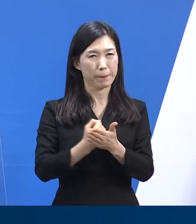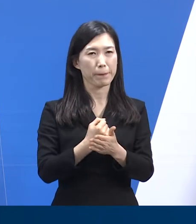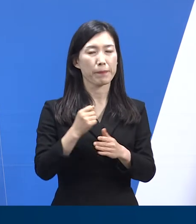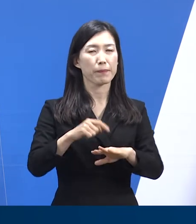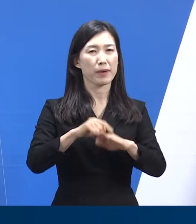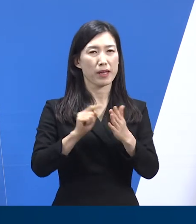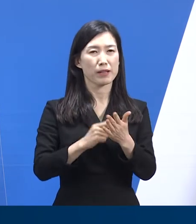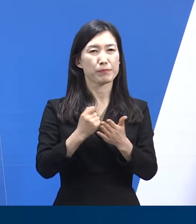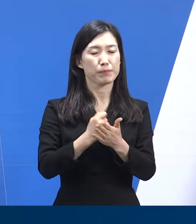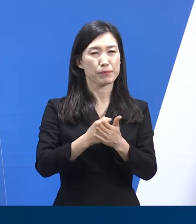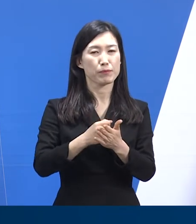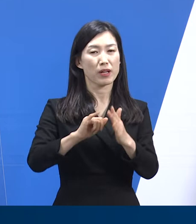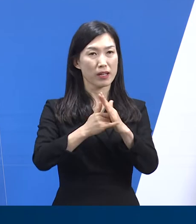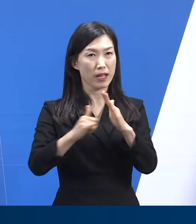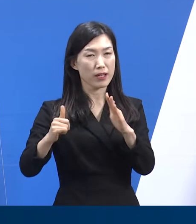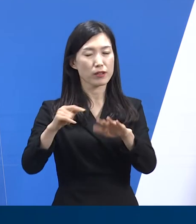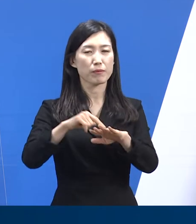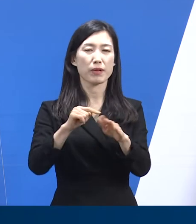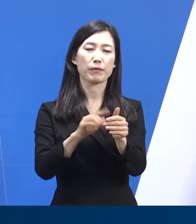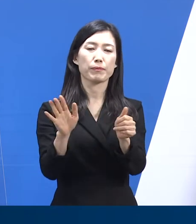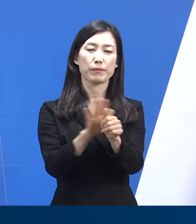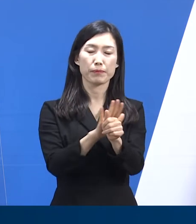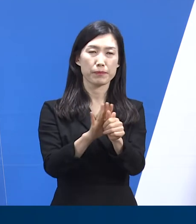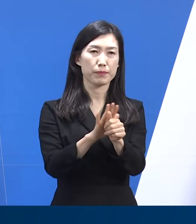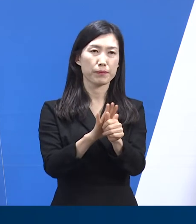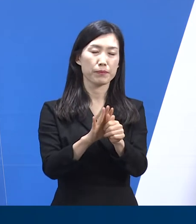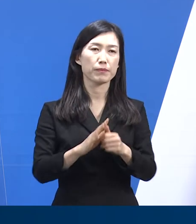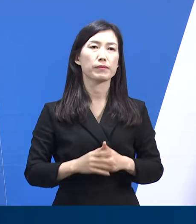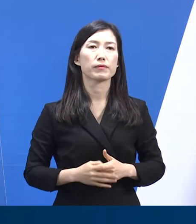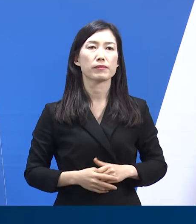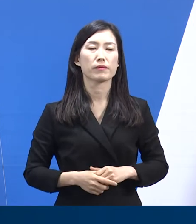유가족분들께 깊은 애도의 말씀을 드립니다.